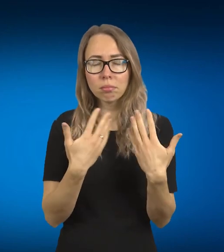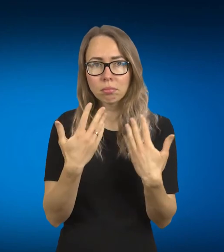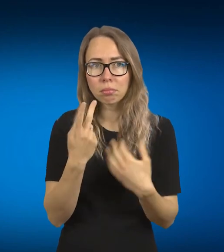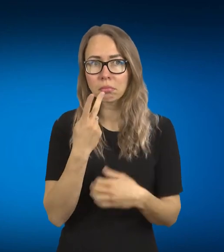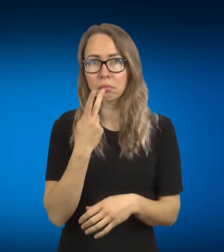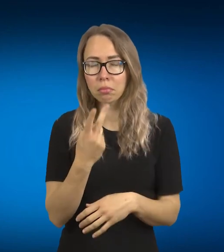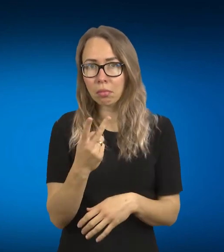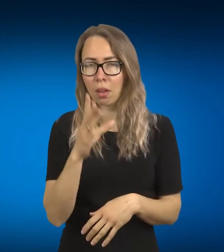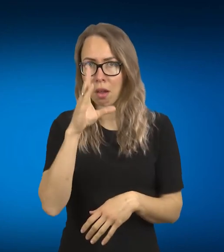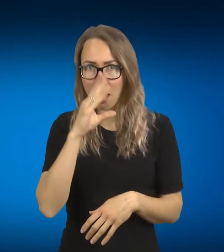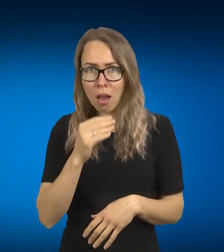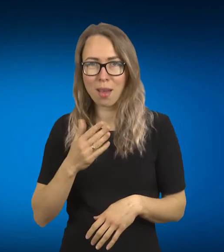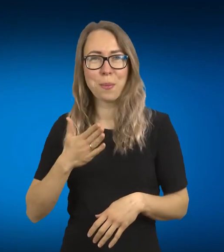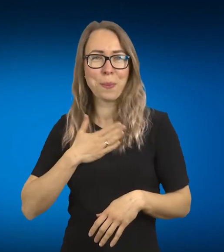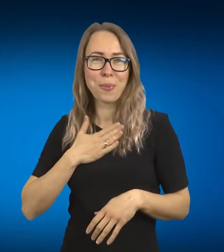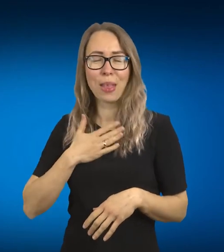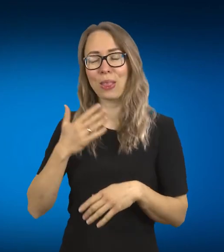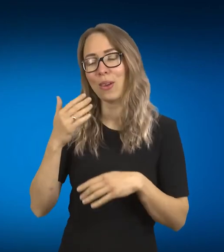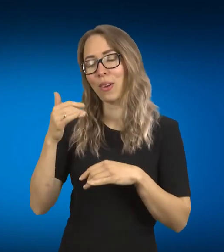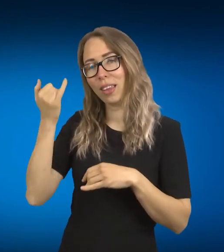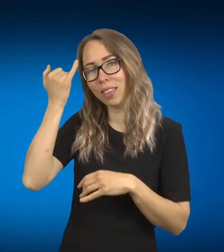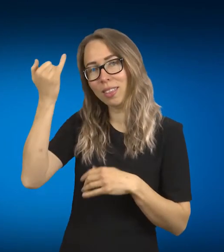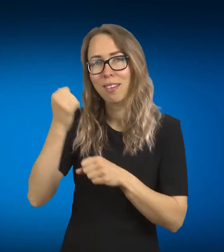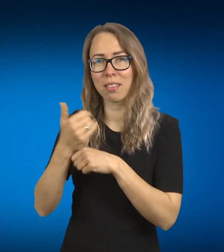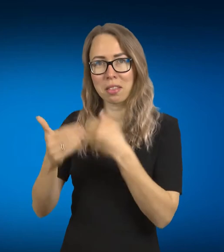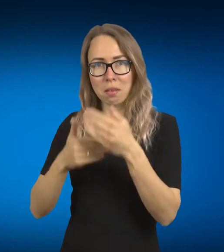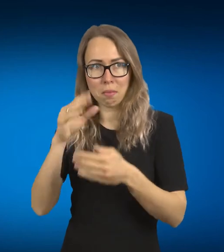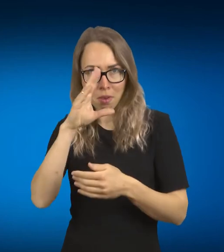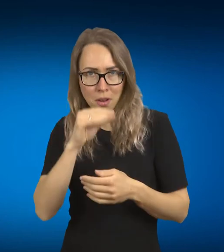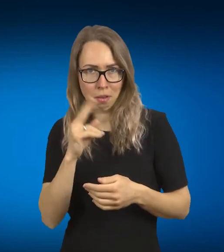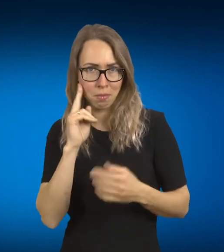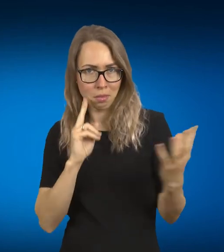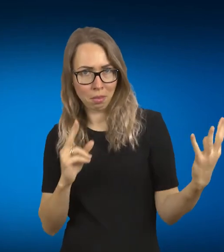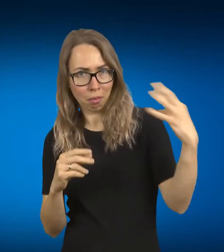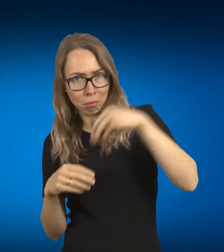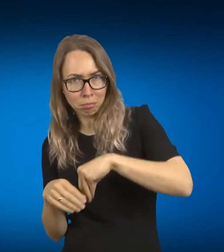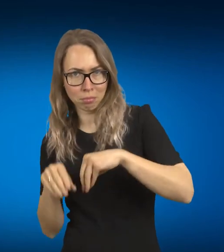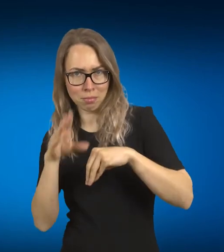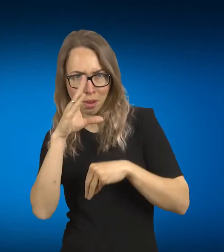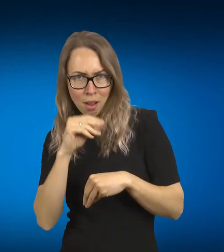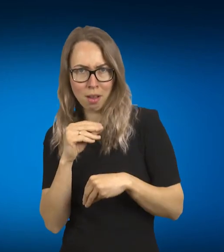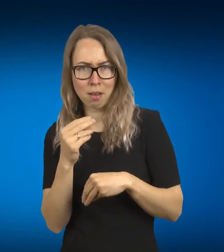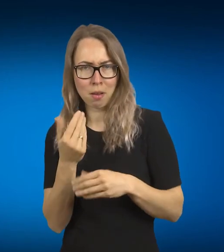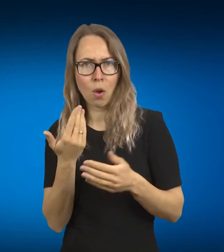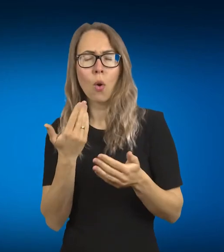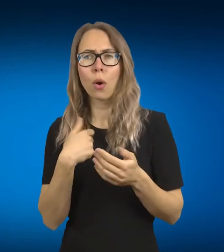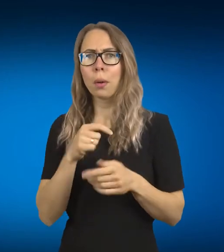kad galiu į savo kūrybinės idėjas juos įpinti ir pradėjau domėtis tiesiog, kodėl mes jų nematom, pradėjau